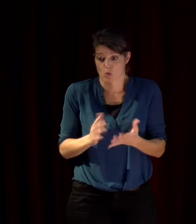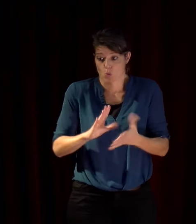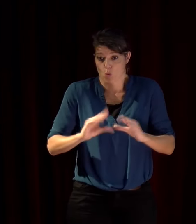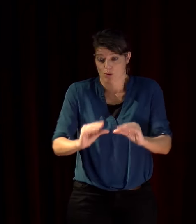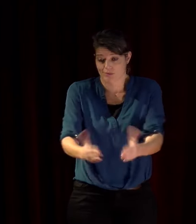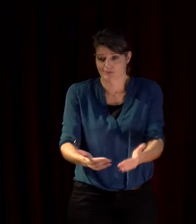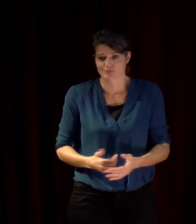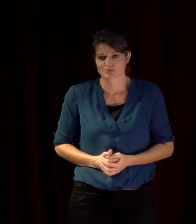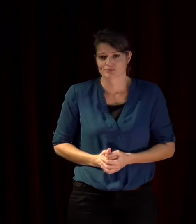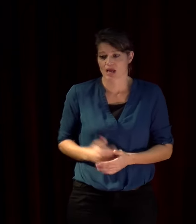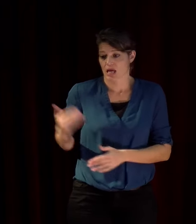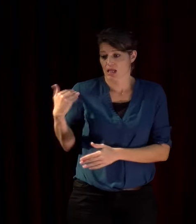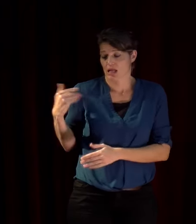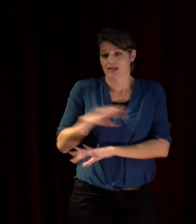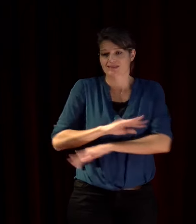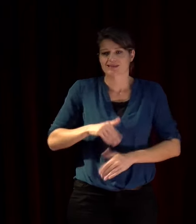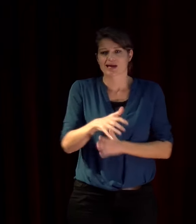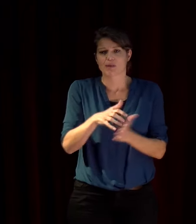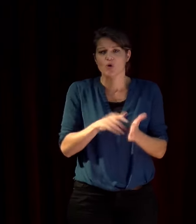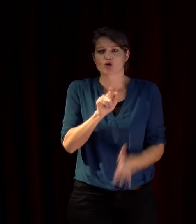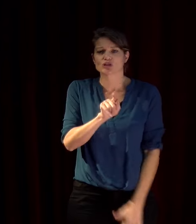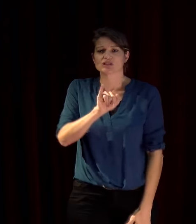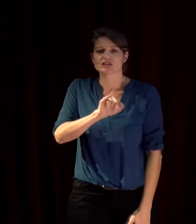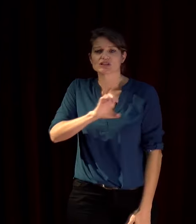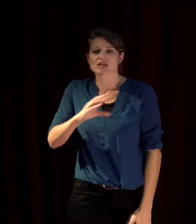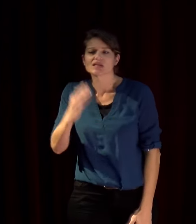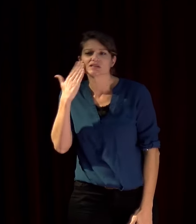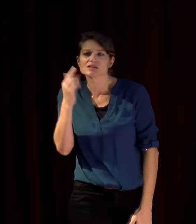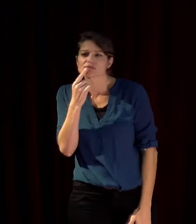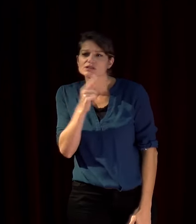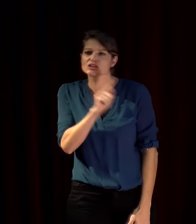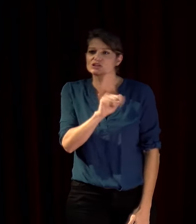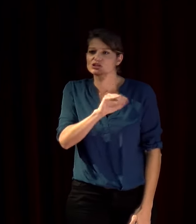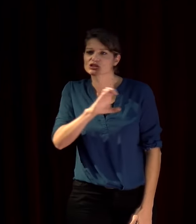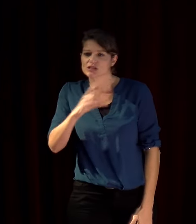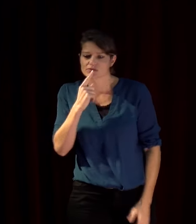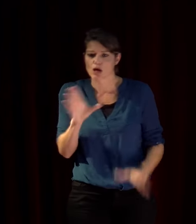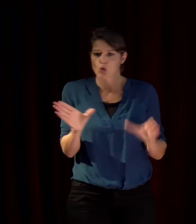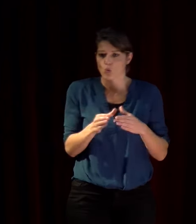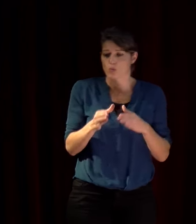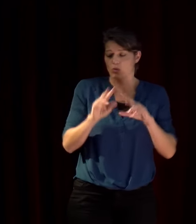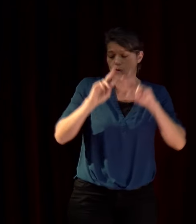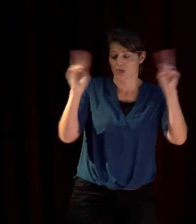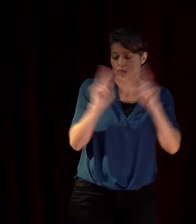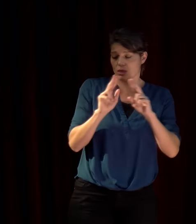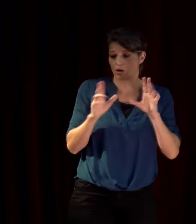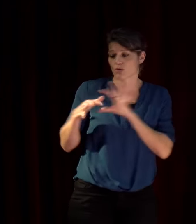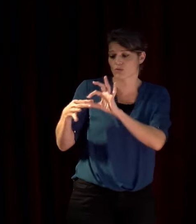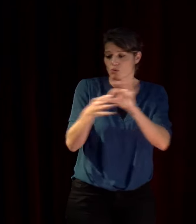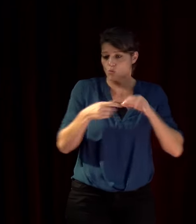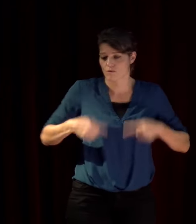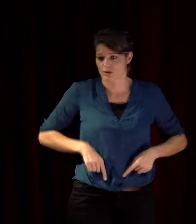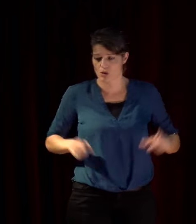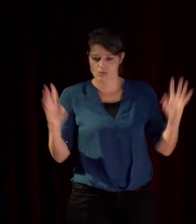le dernier rapport du GIEC je ne sais pas si vous savez ce que c'est le GIEC c'est un groupe intergouvernemental d'experts sur l'évolution du climat